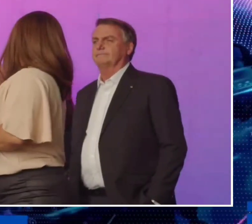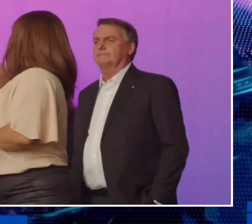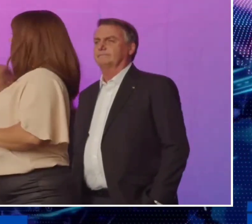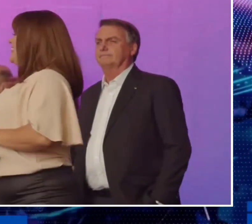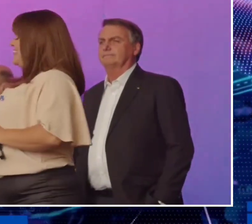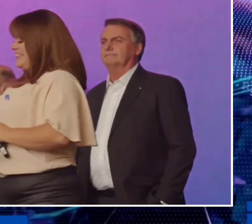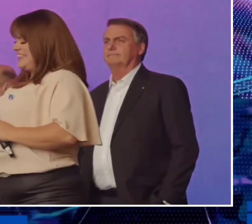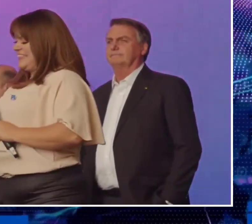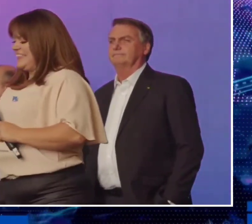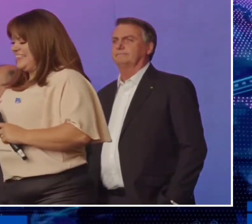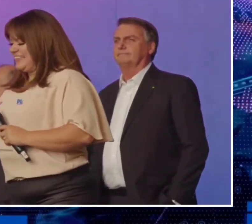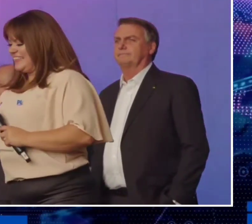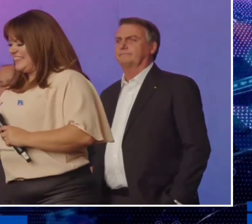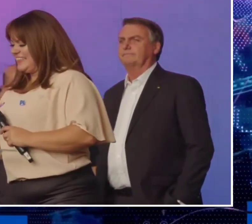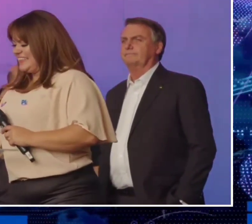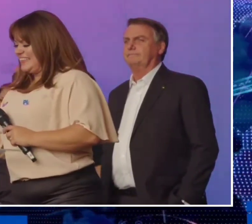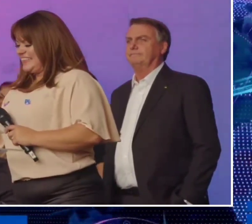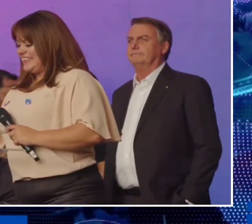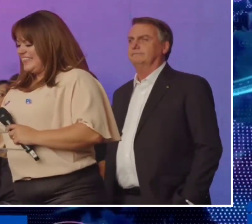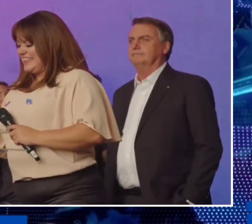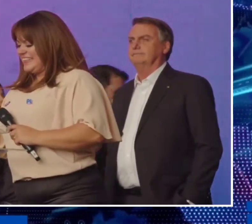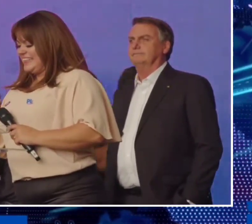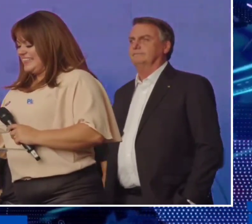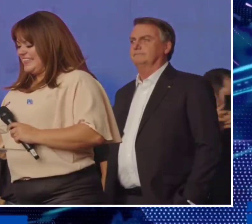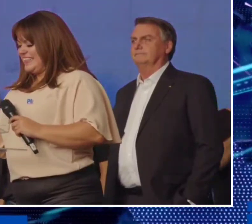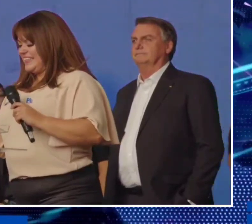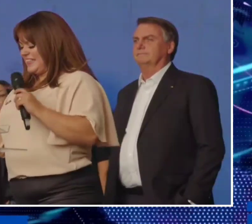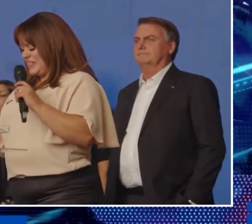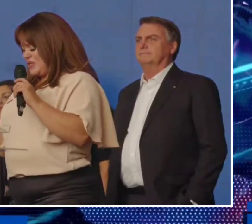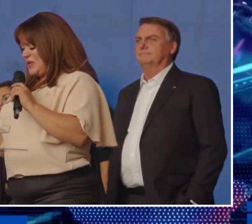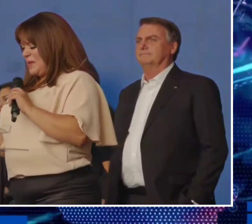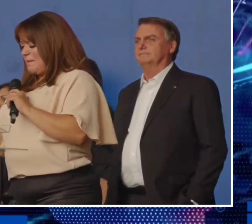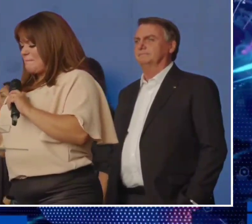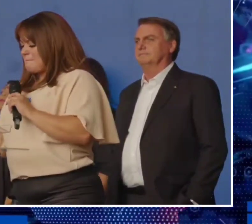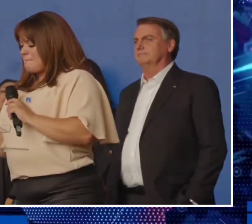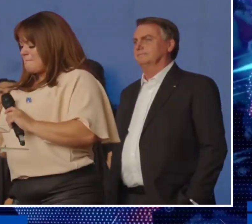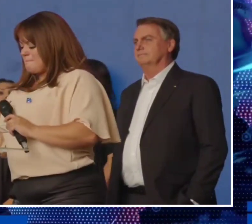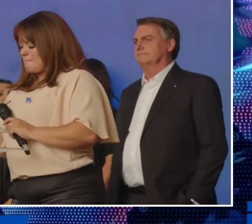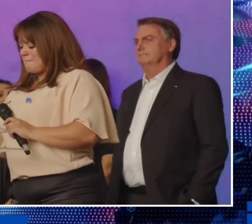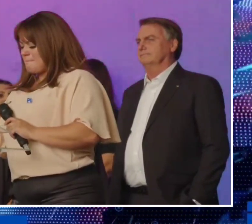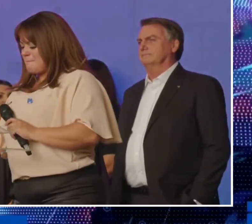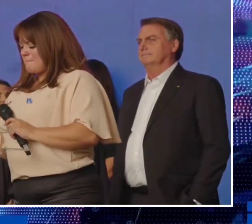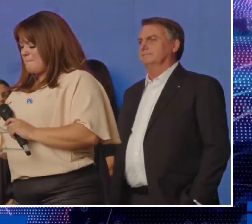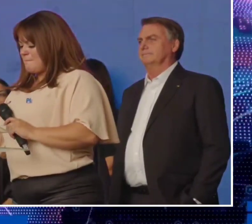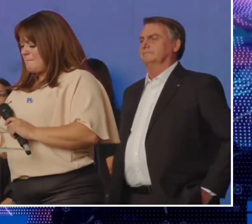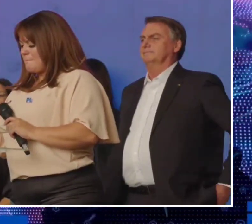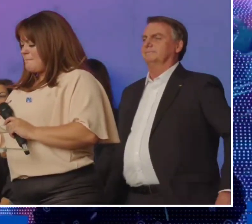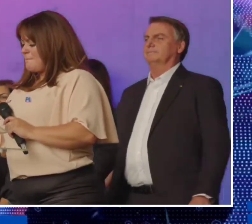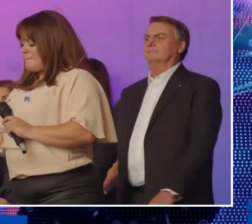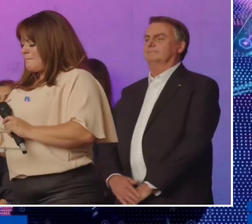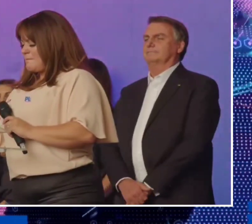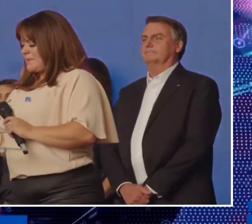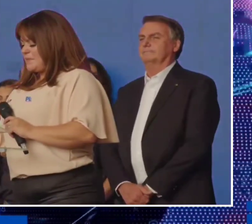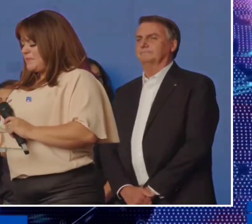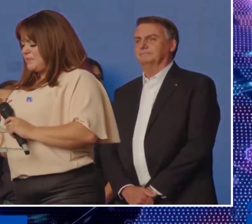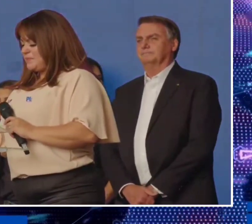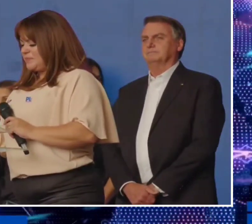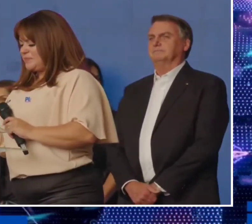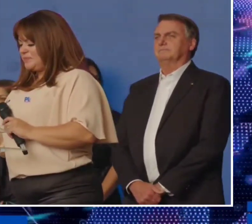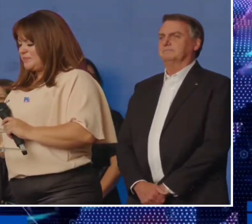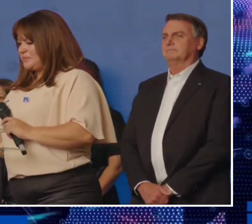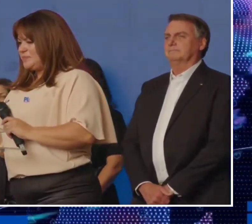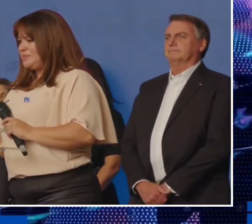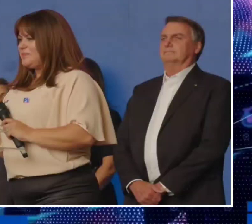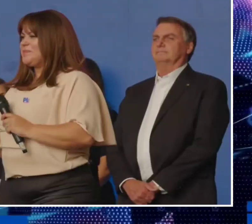do PL Mulher Nacional. Políticos como o senador Marcos Pontes, o prefeito de São Paulo Ricardo Nunes, o